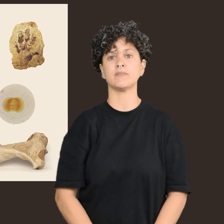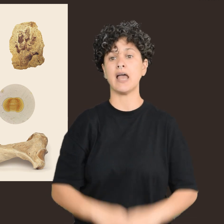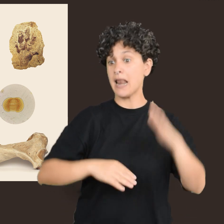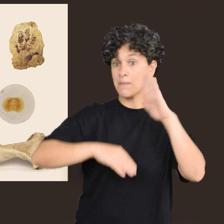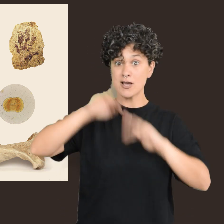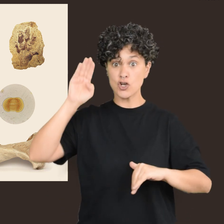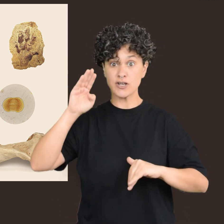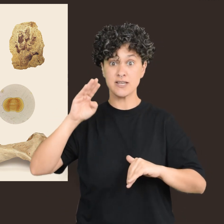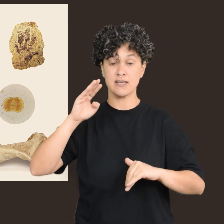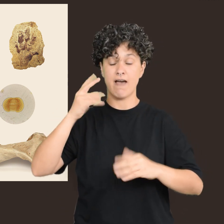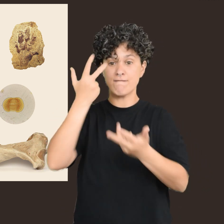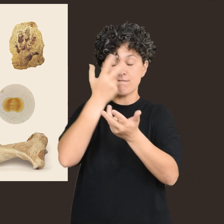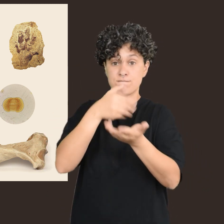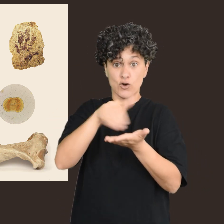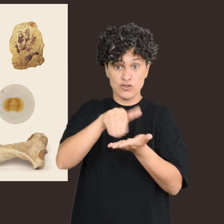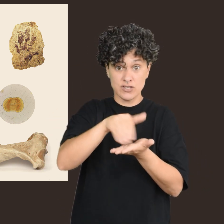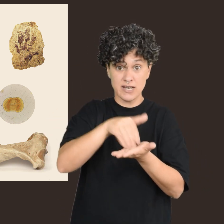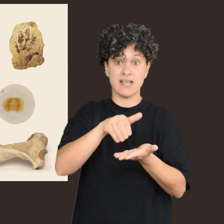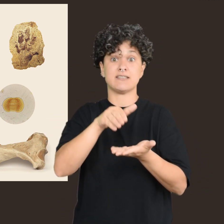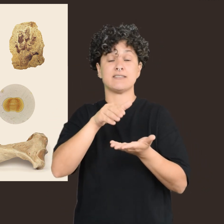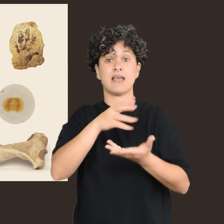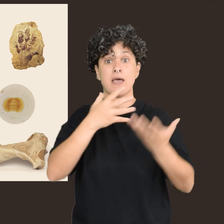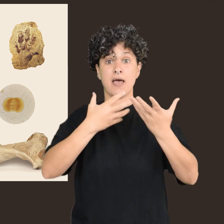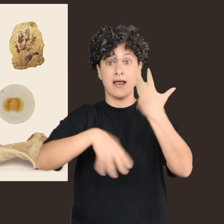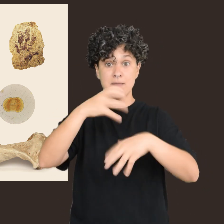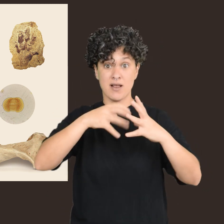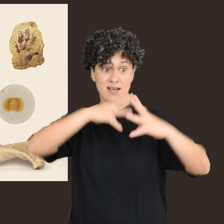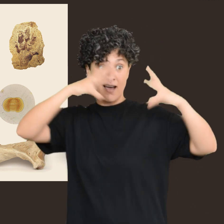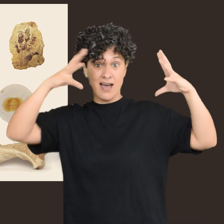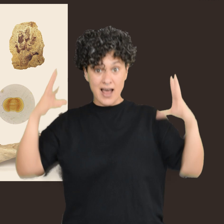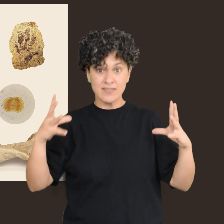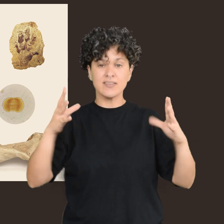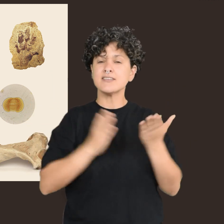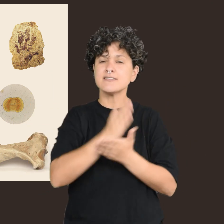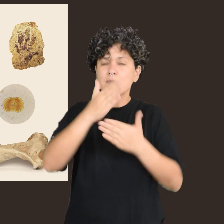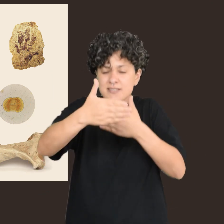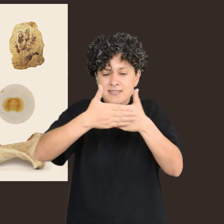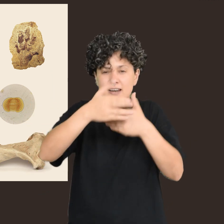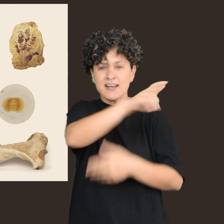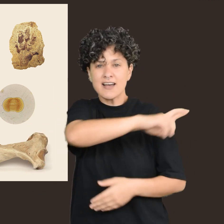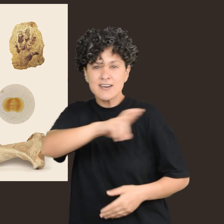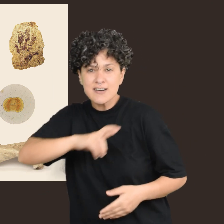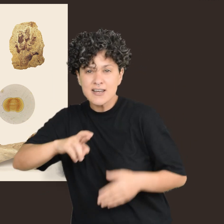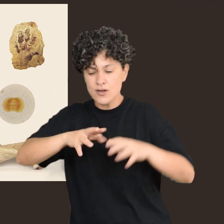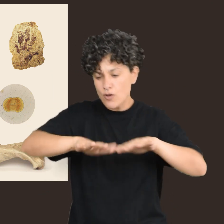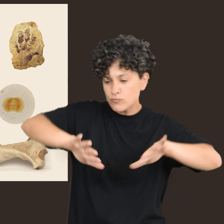La gran mayoría de los fósiles de megafauna pueden encontrarse en las orillas o barrancas de ríos y arroyos.